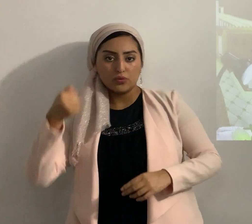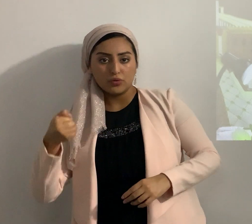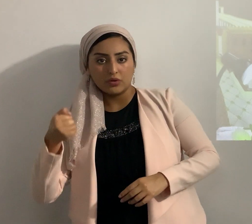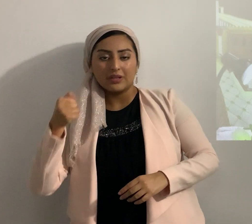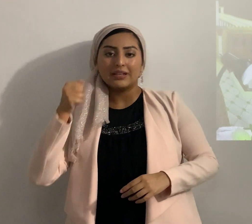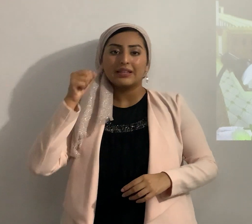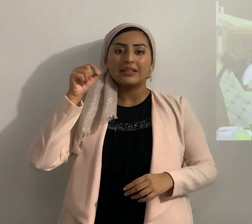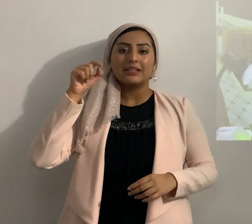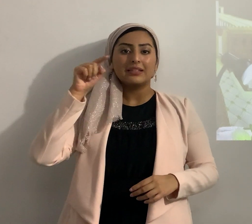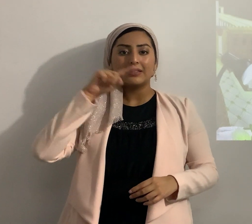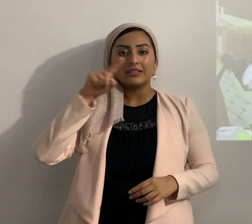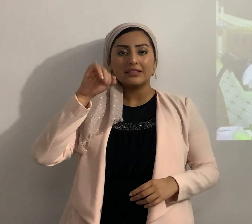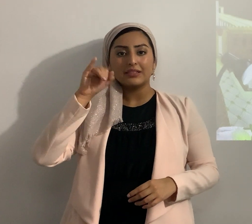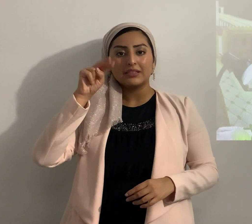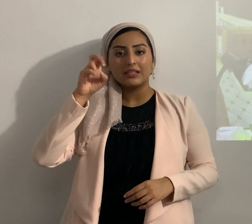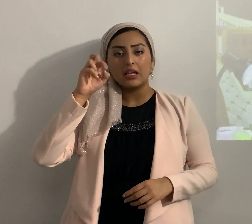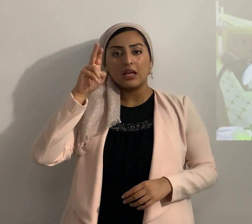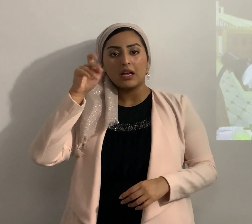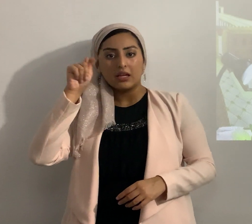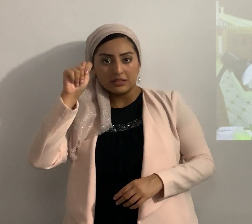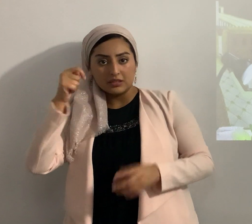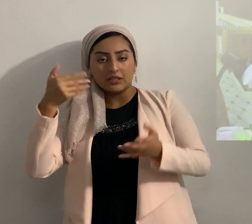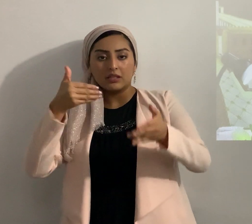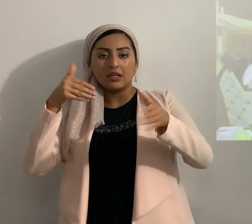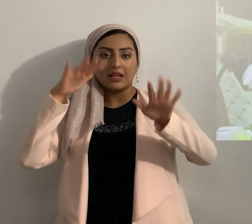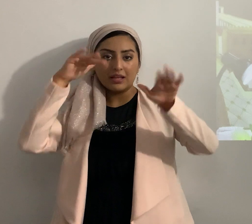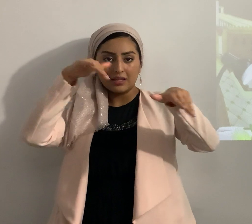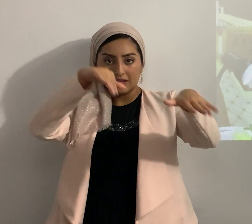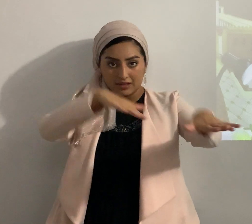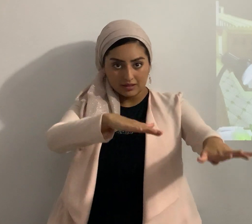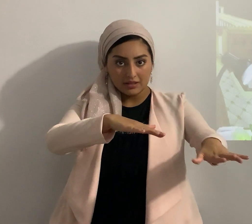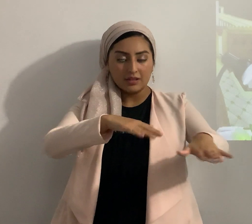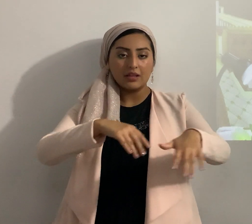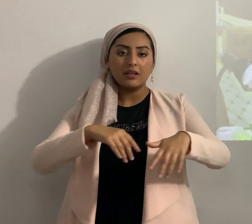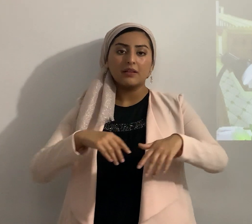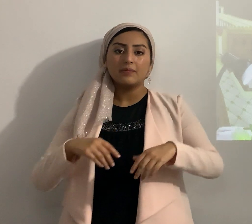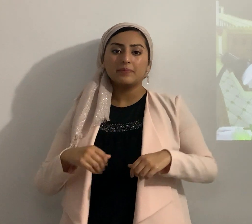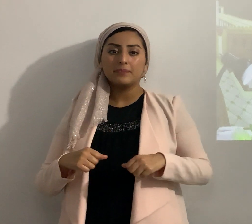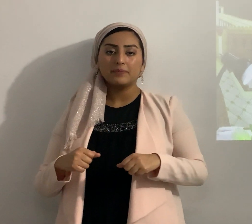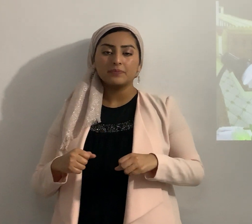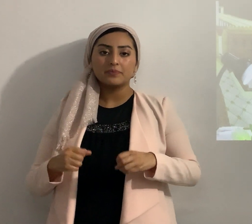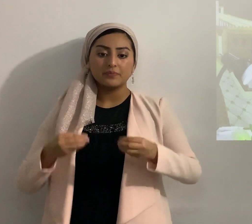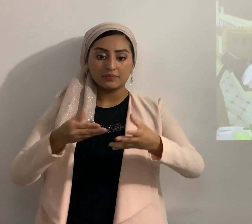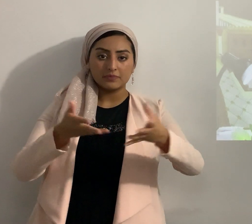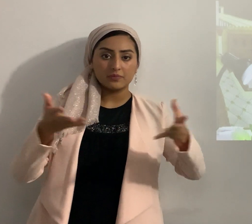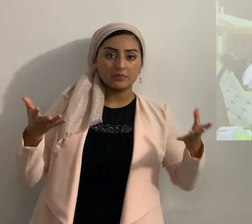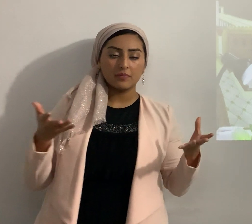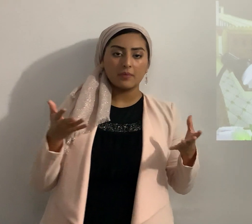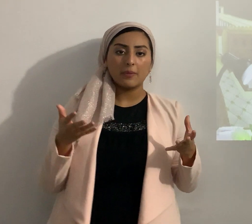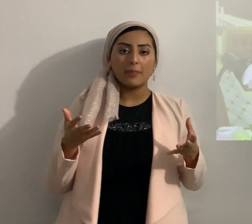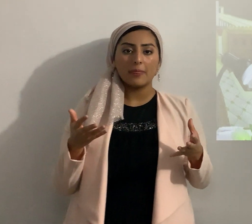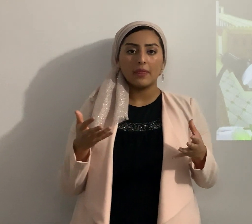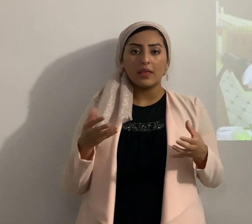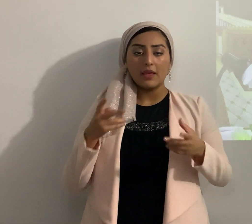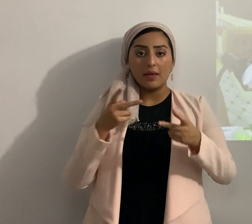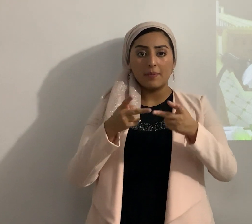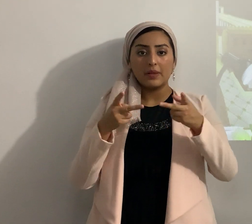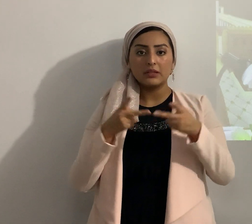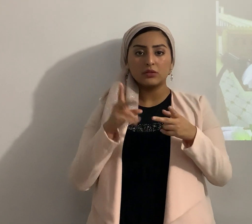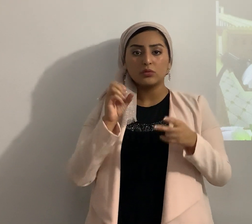tienes ya mar de Galilea que tiene esa forma de un arpa en los llanos y en las regiones de Dor al occidente y